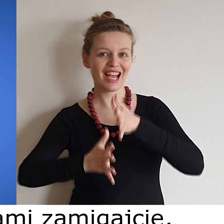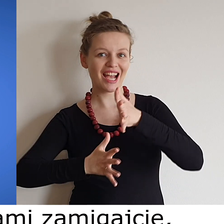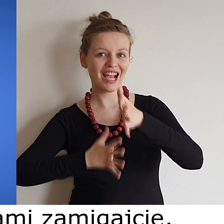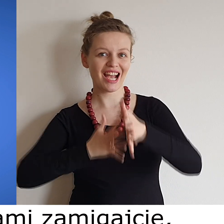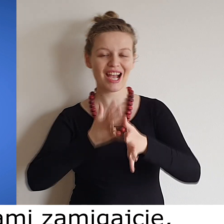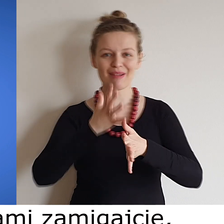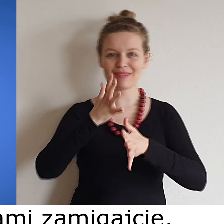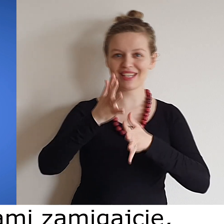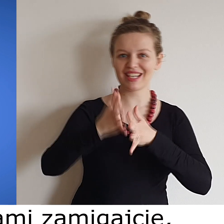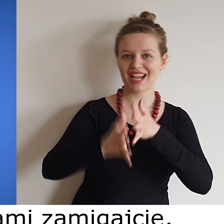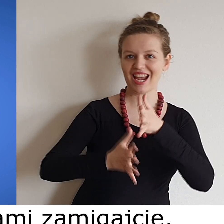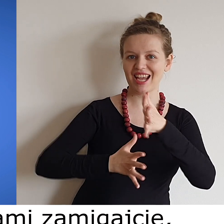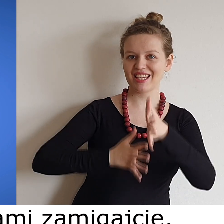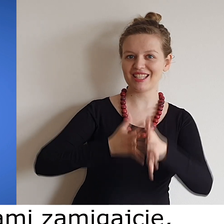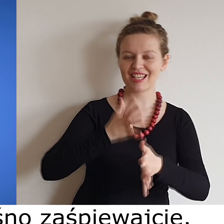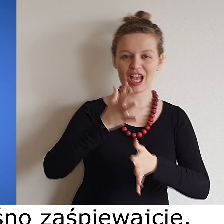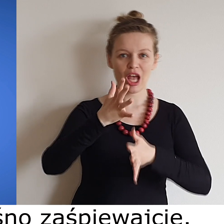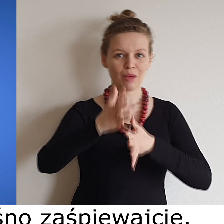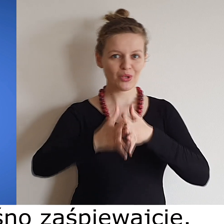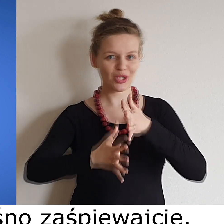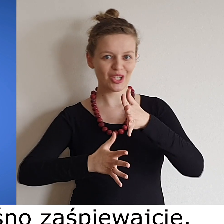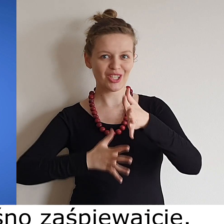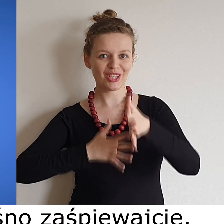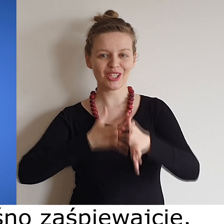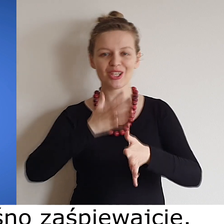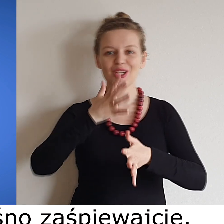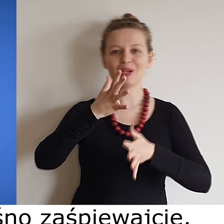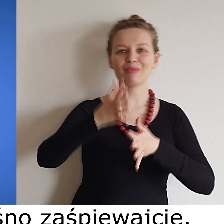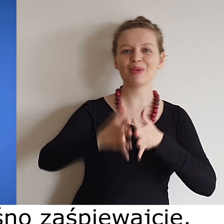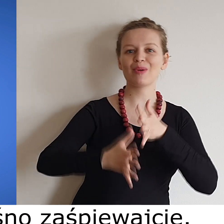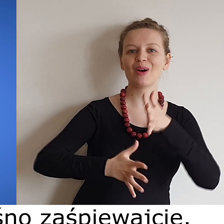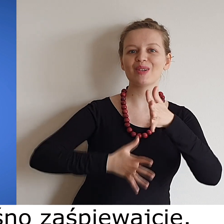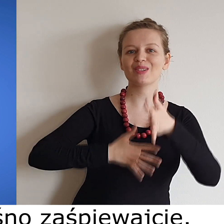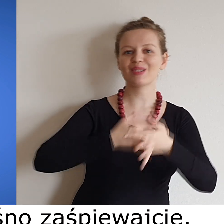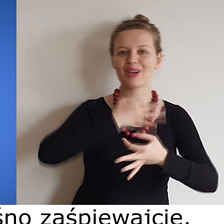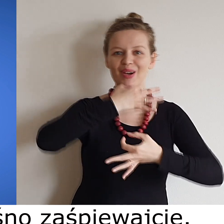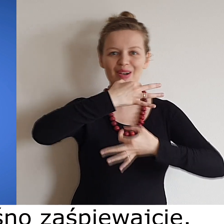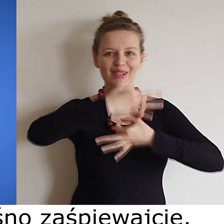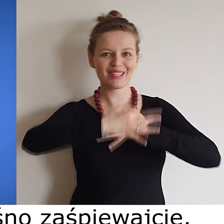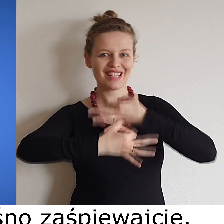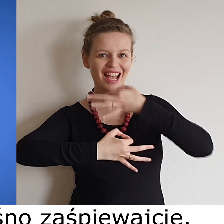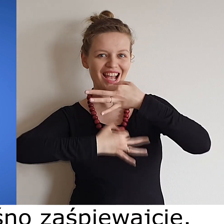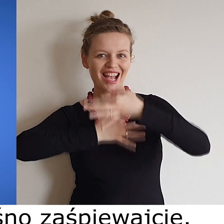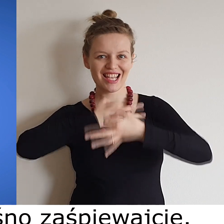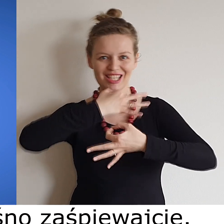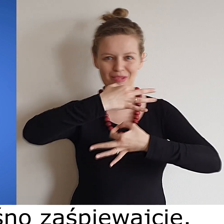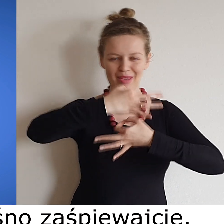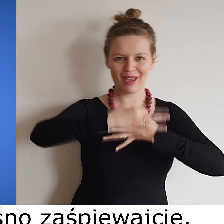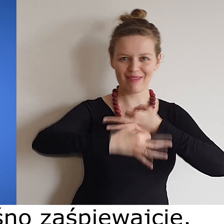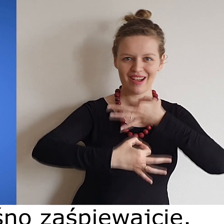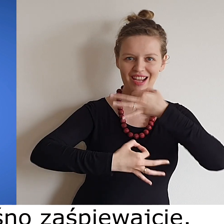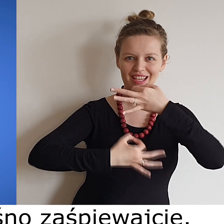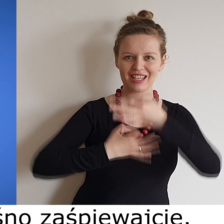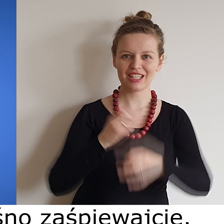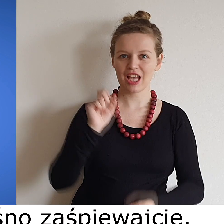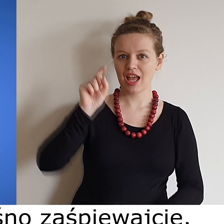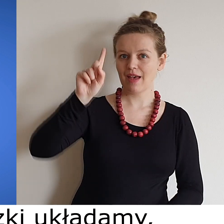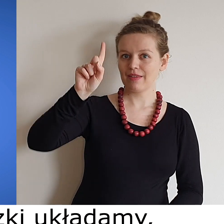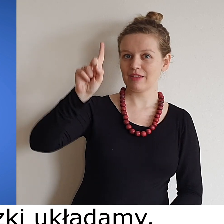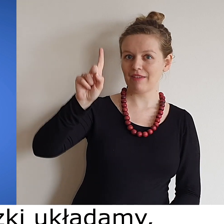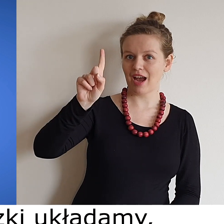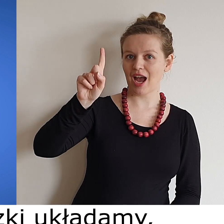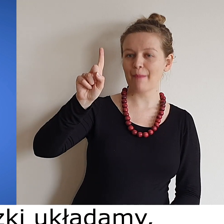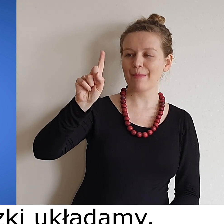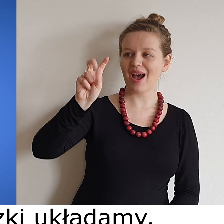zamigajcie Przy tym głośno zaśpiewajcie